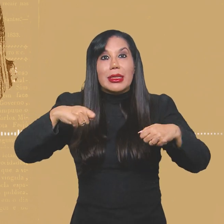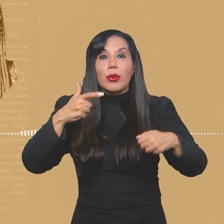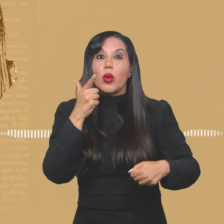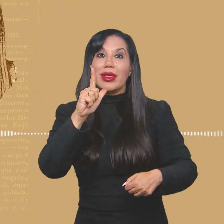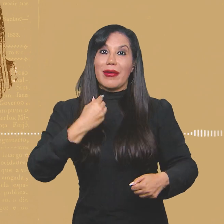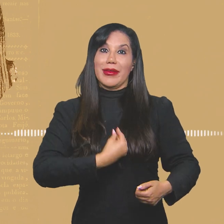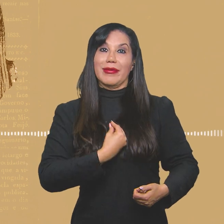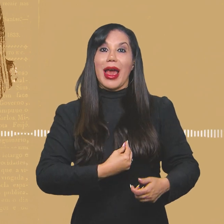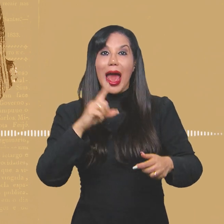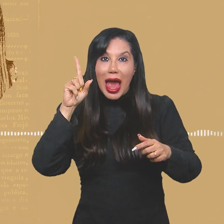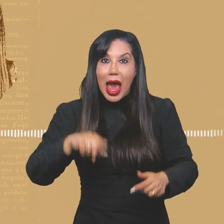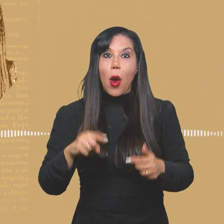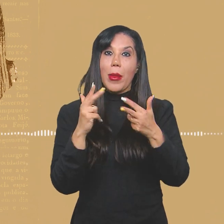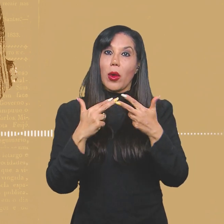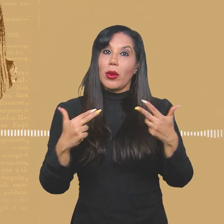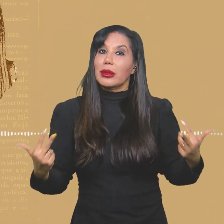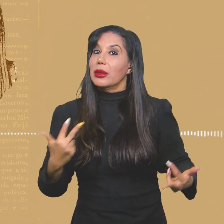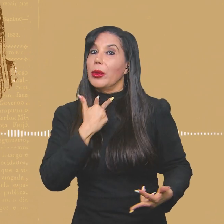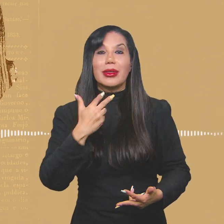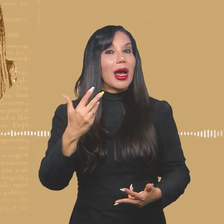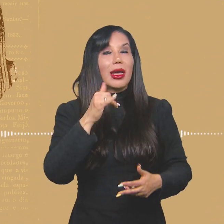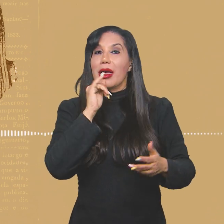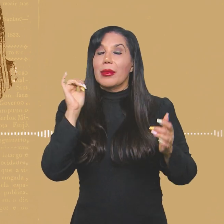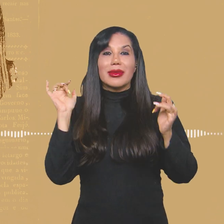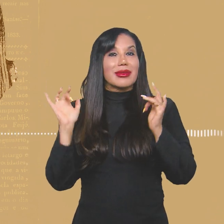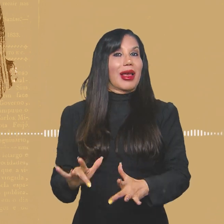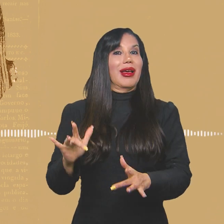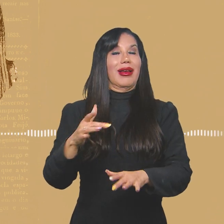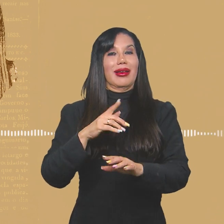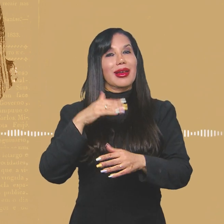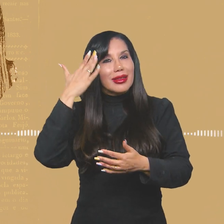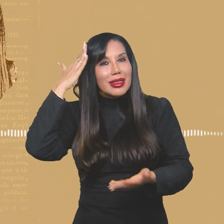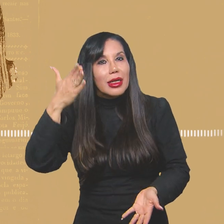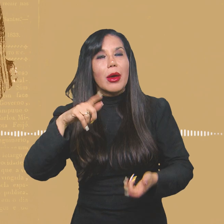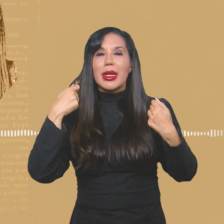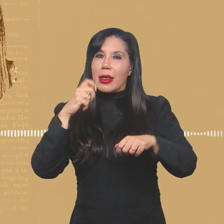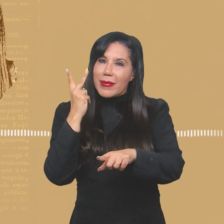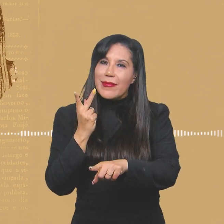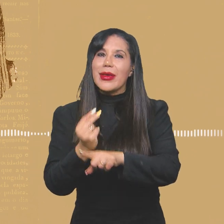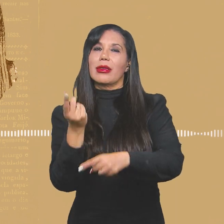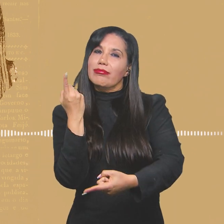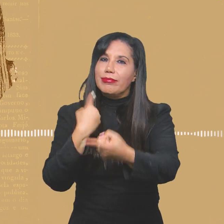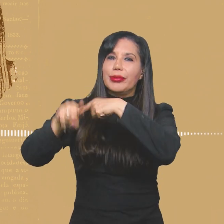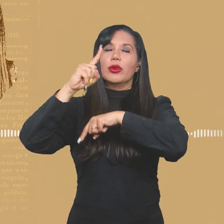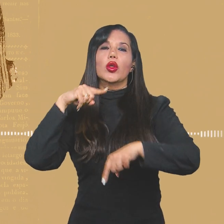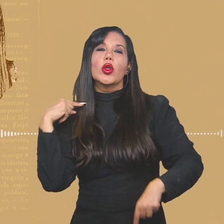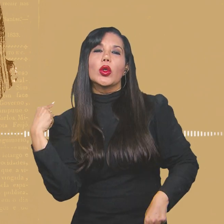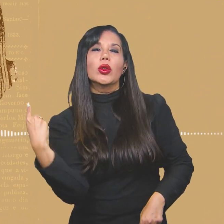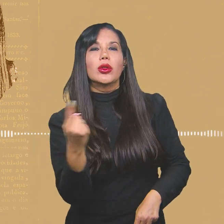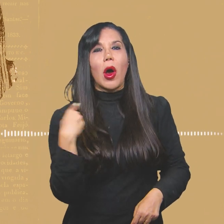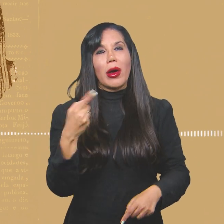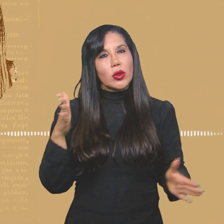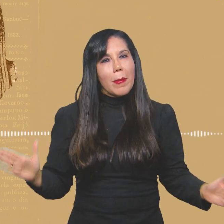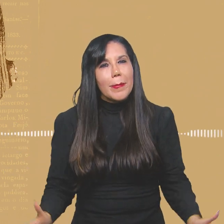e isso aí é uma coisa que não podemos deixar acontecer, tu entende? Nós temos que superar isso aí. Nós somos eminentemente